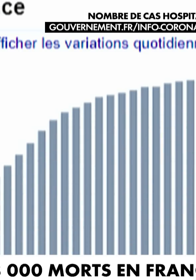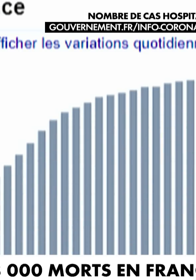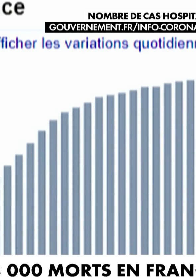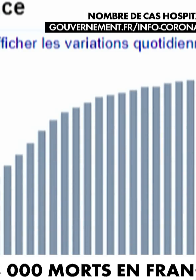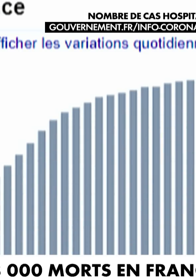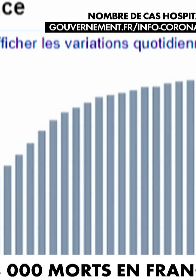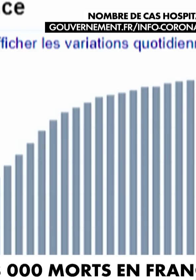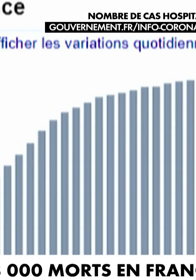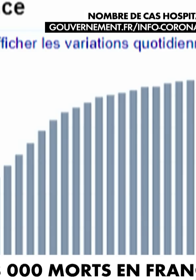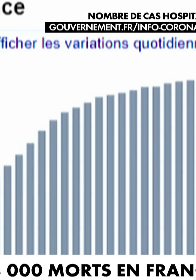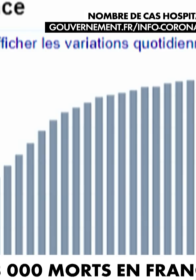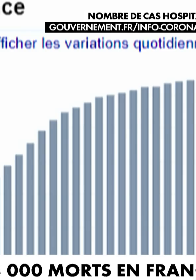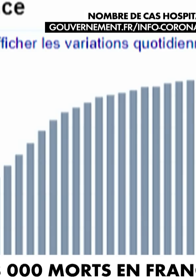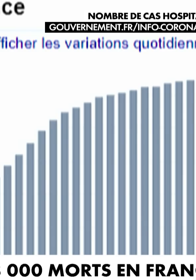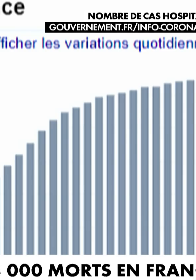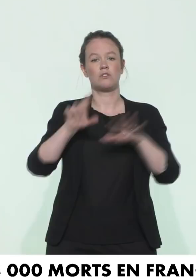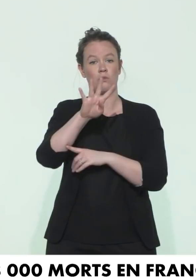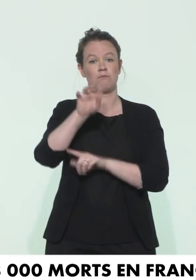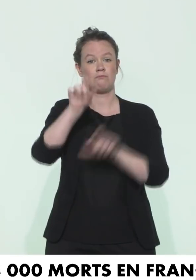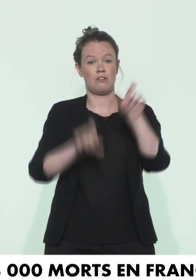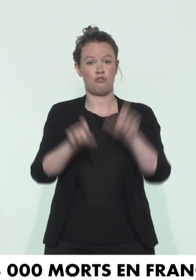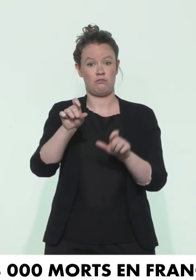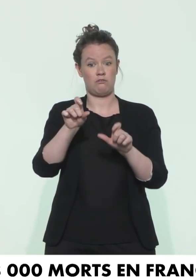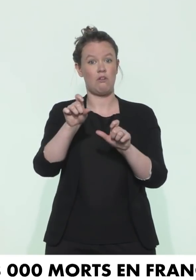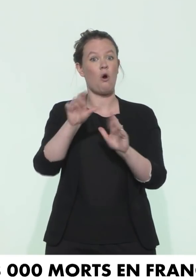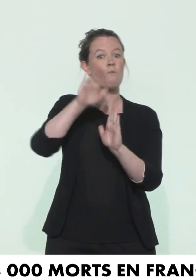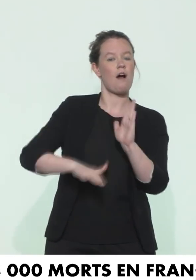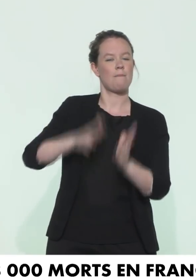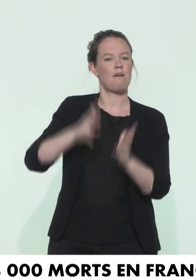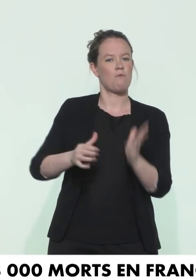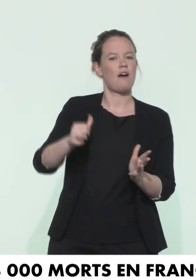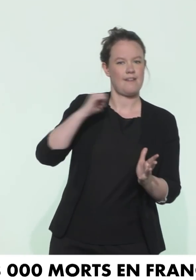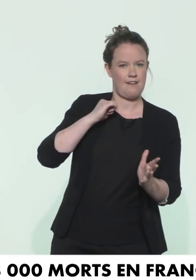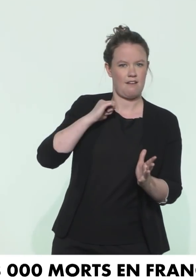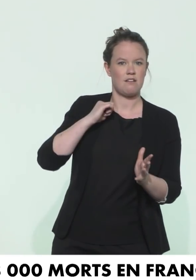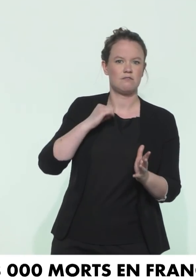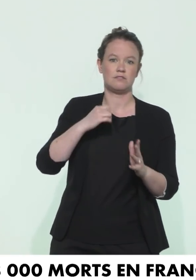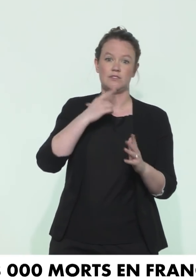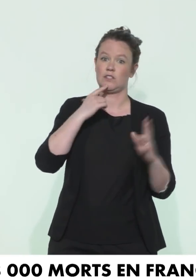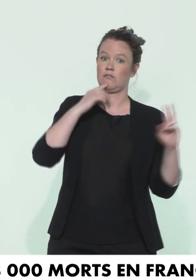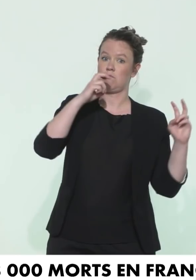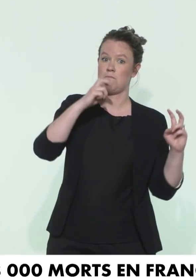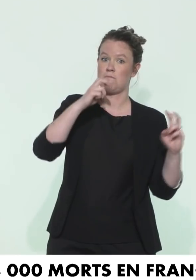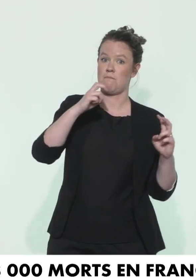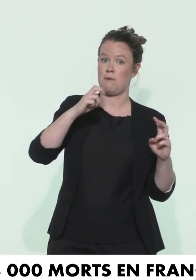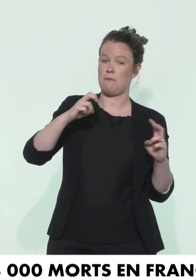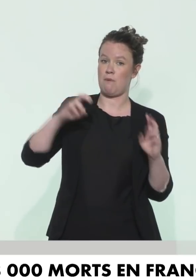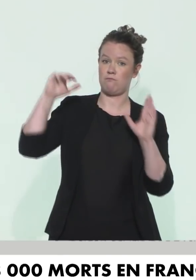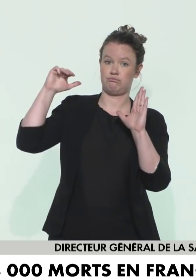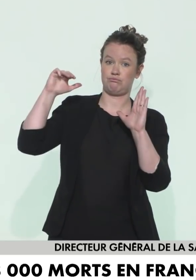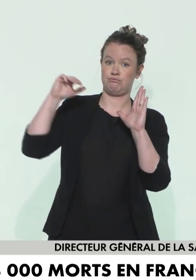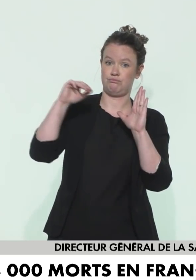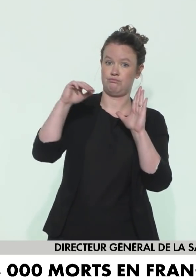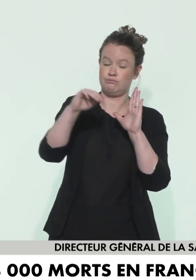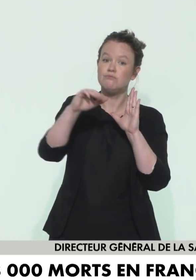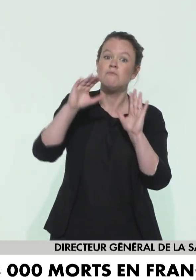grâce à un nombre de sorties toujours croissant. Une lueur d'espoir, mais il faut rester prudent. C un indicateur important mais qui